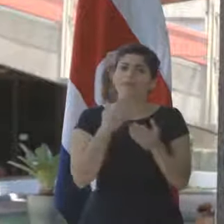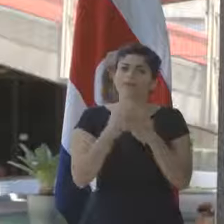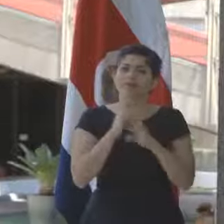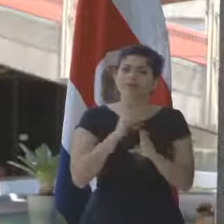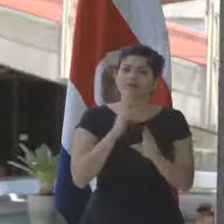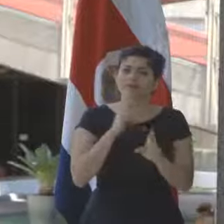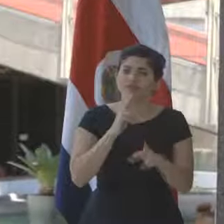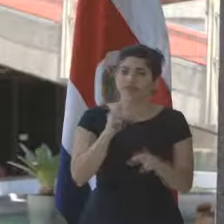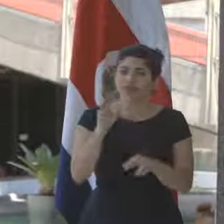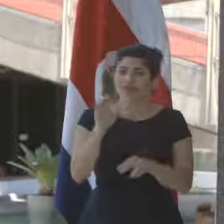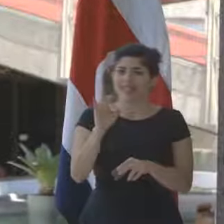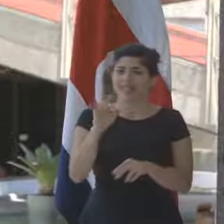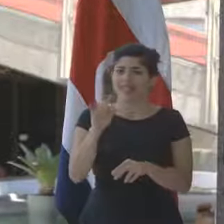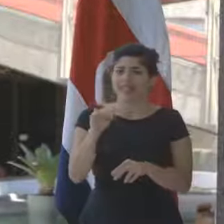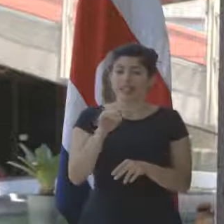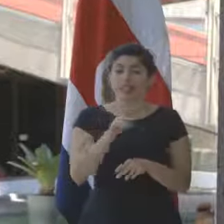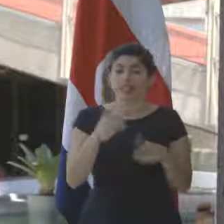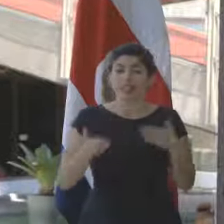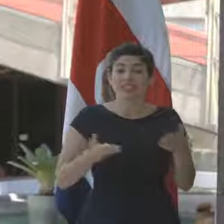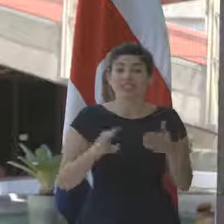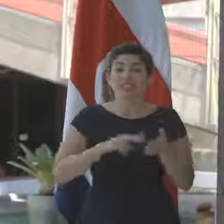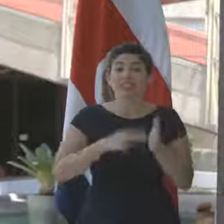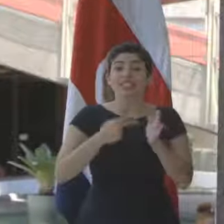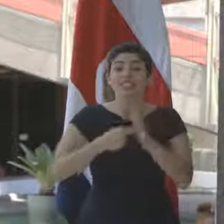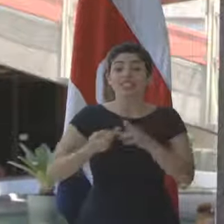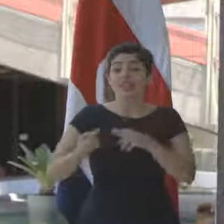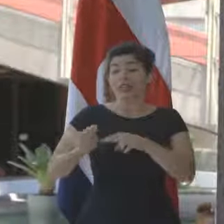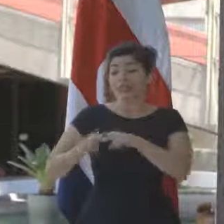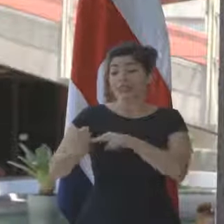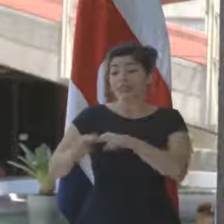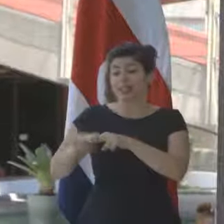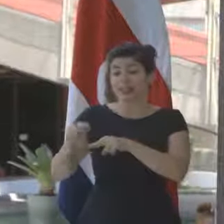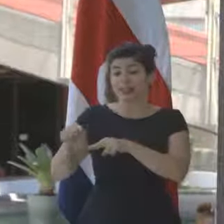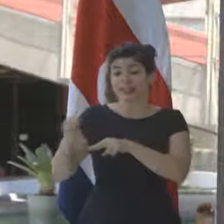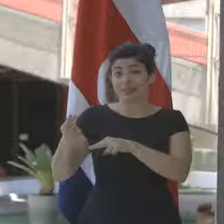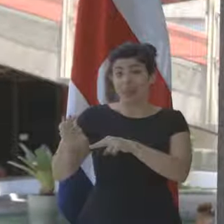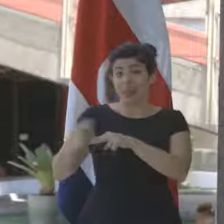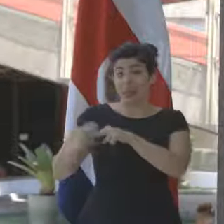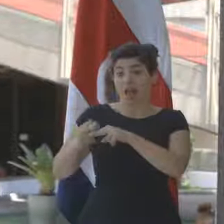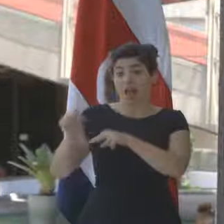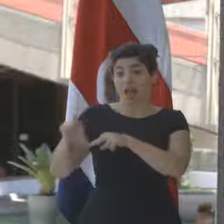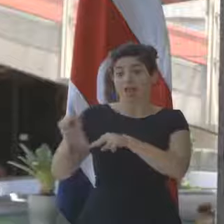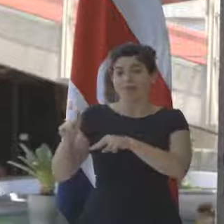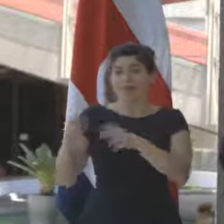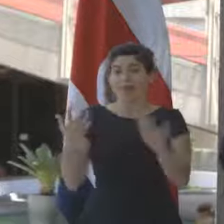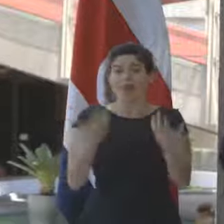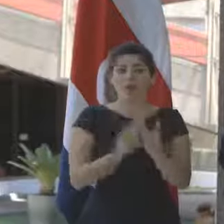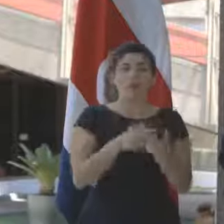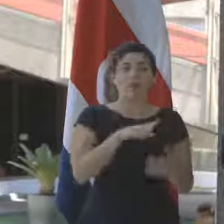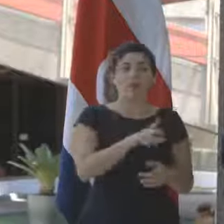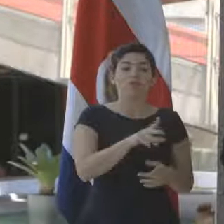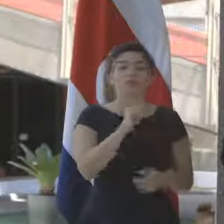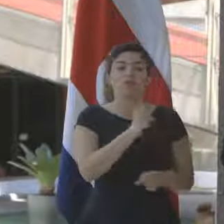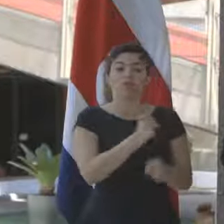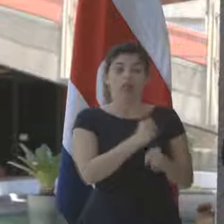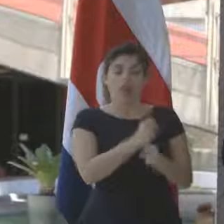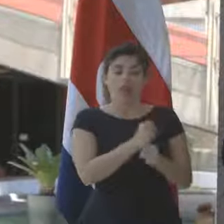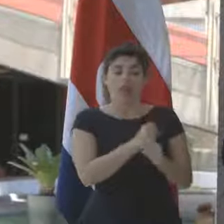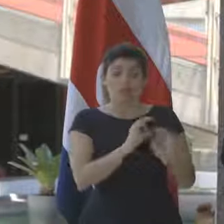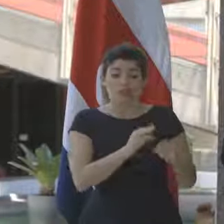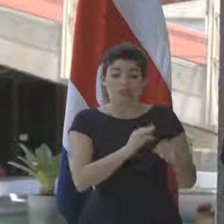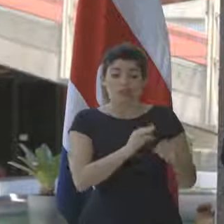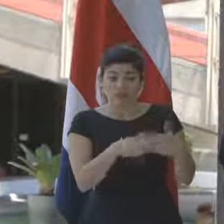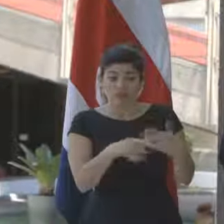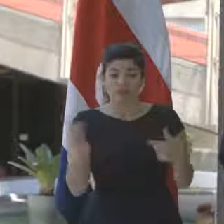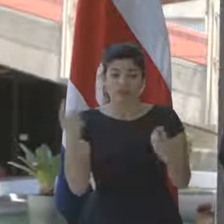el servicio. Y eso tiene que ver que los incentivos estén aparejados al desempeño o a la consecución